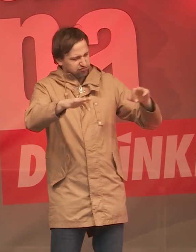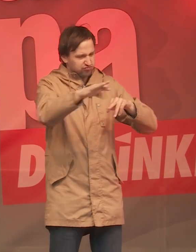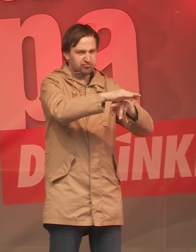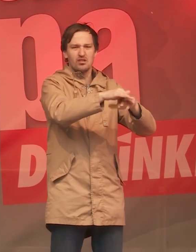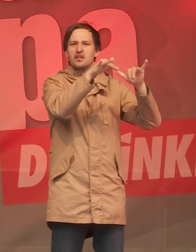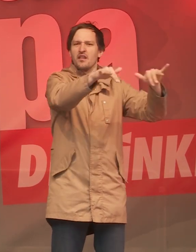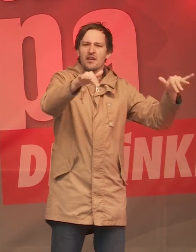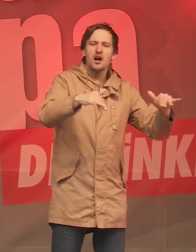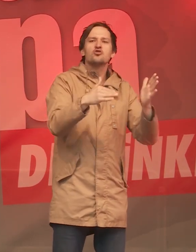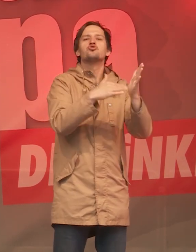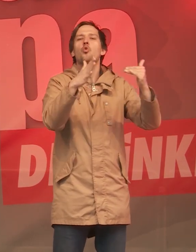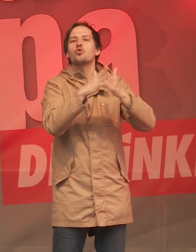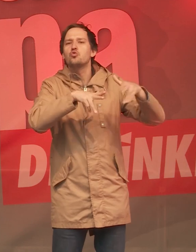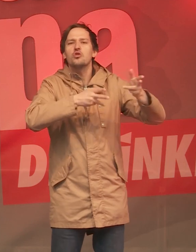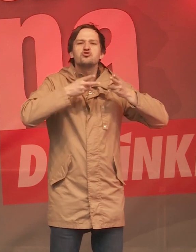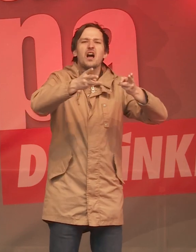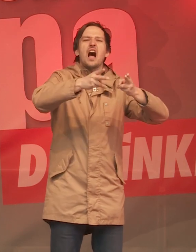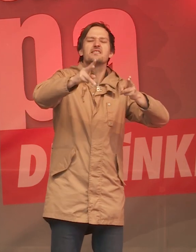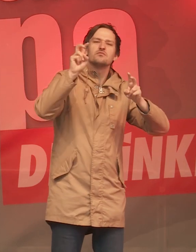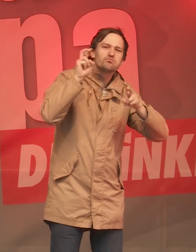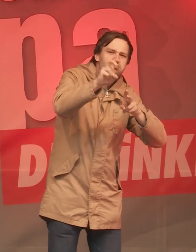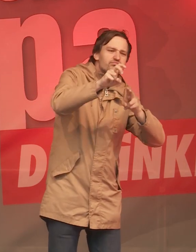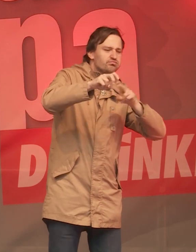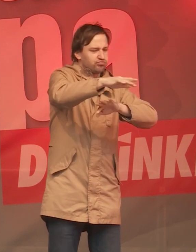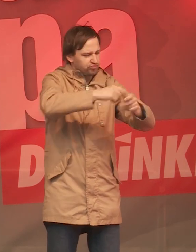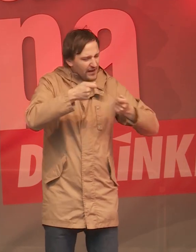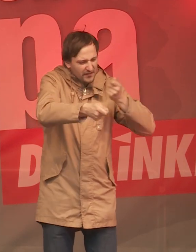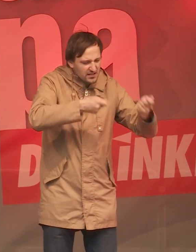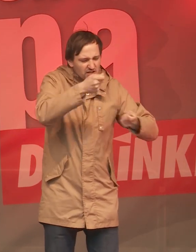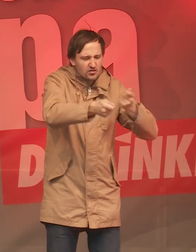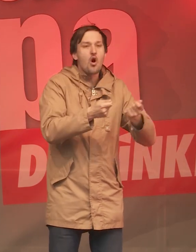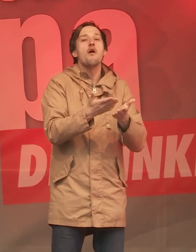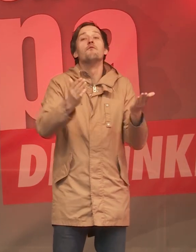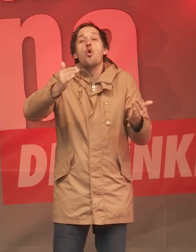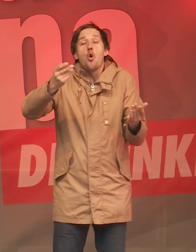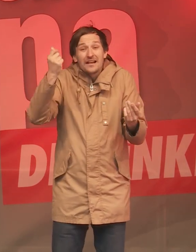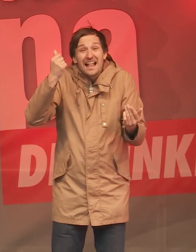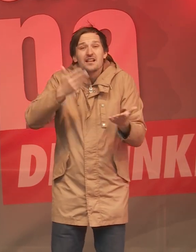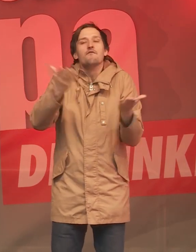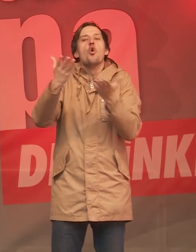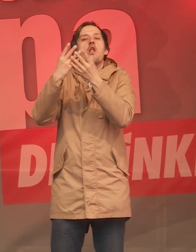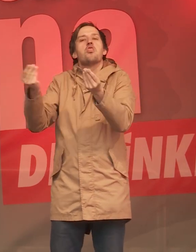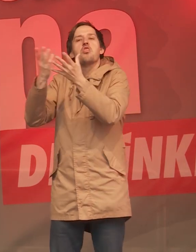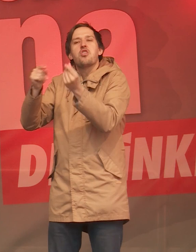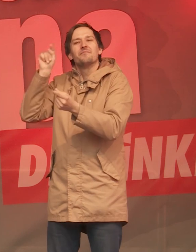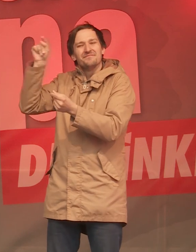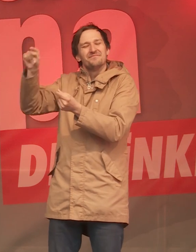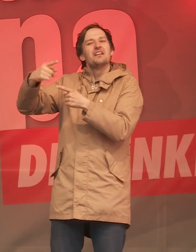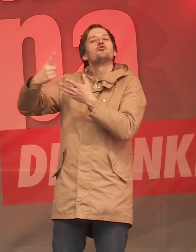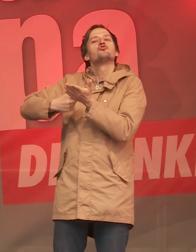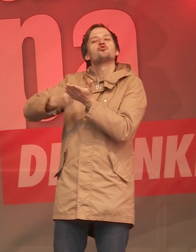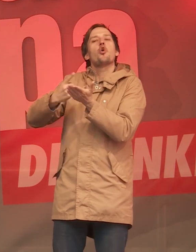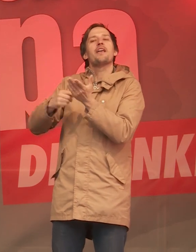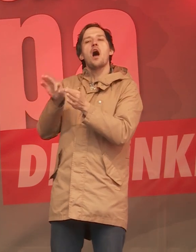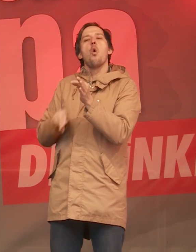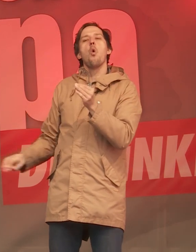öffentliche Infrastruktur investiert werden kann. Und wir werden uns das Geld da holen, wo es ist und wo es gerade verschwindet, nämlich in den Steueroasen und